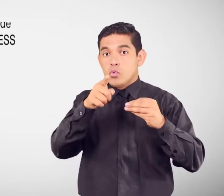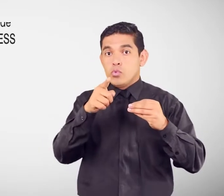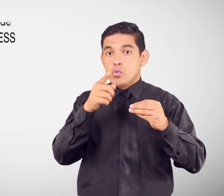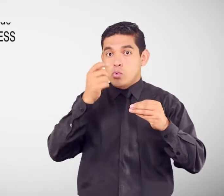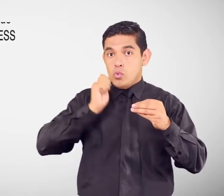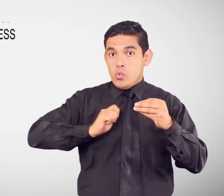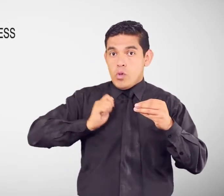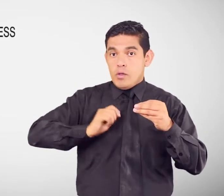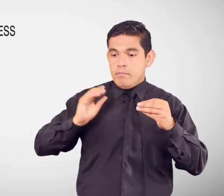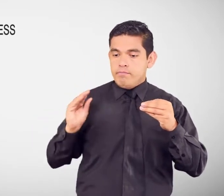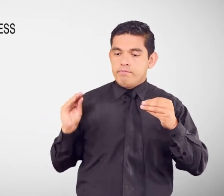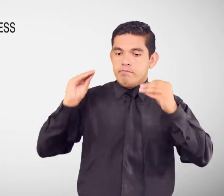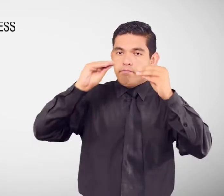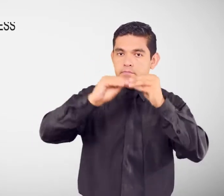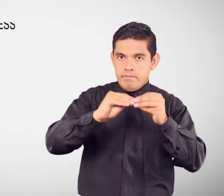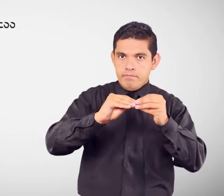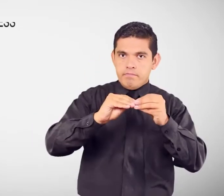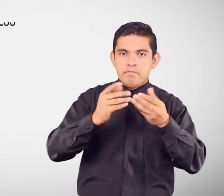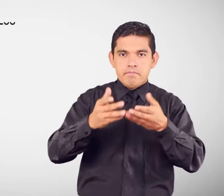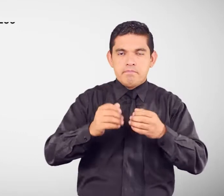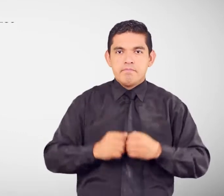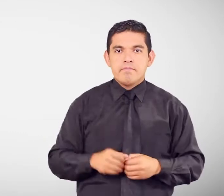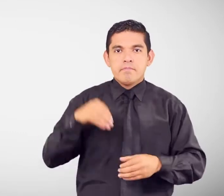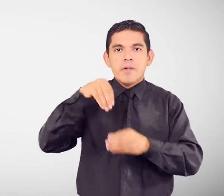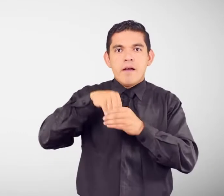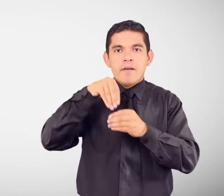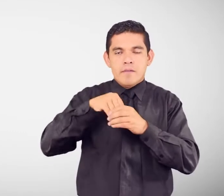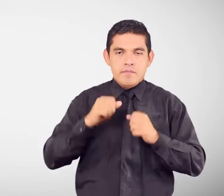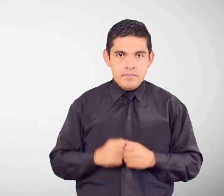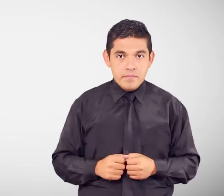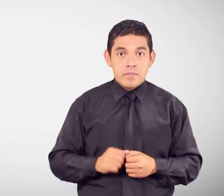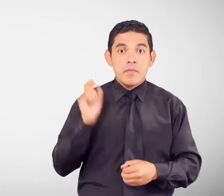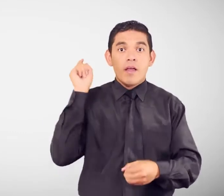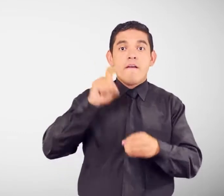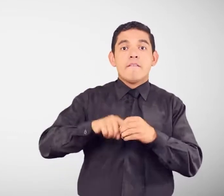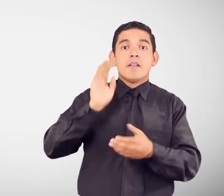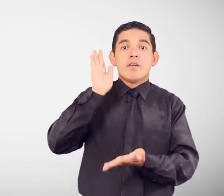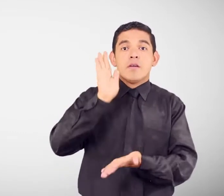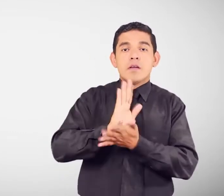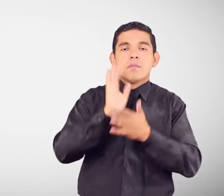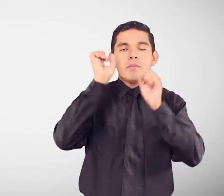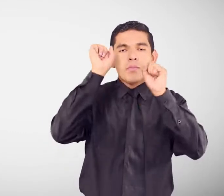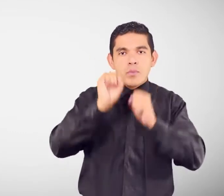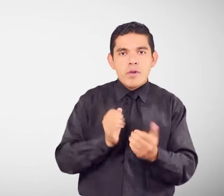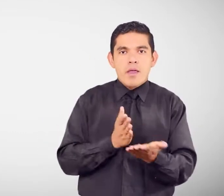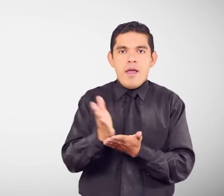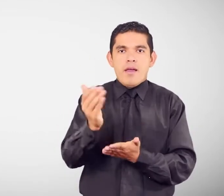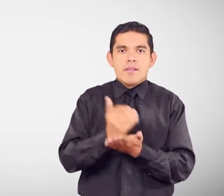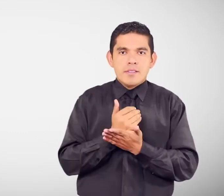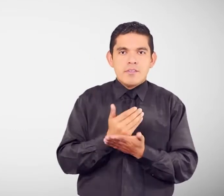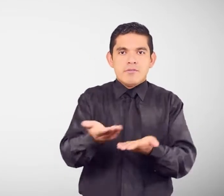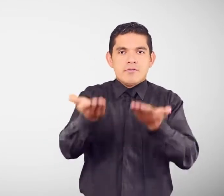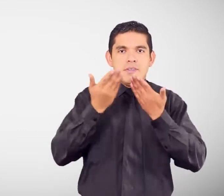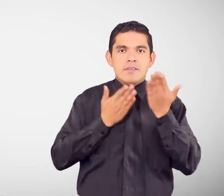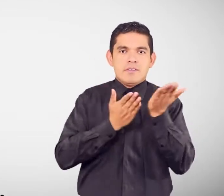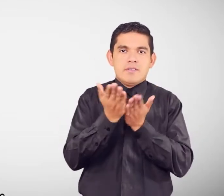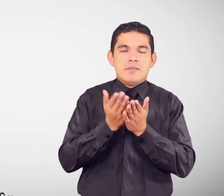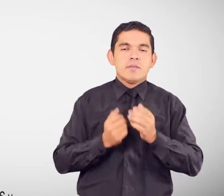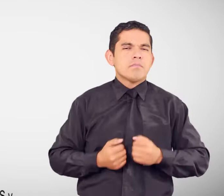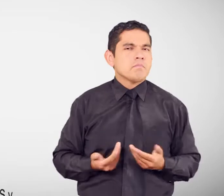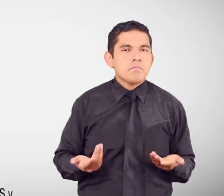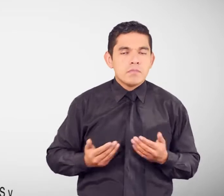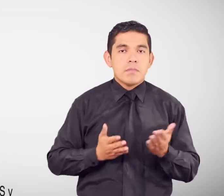En el rol de pagos del trabajador Los afiliados al IES Pueden acceder a las siguientes prestaciones Servicios